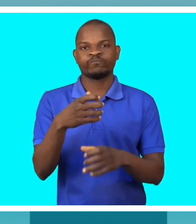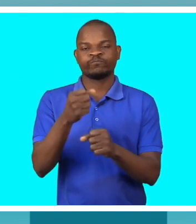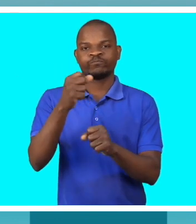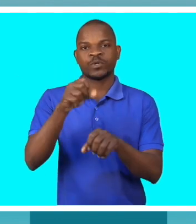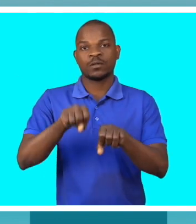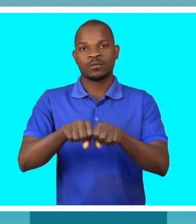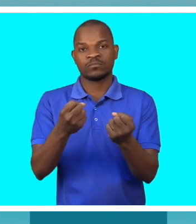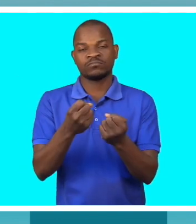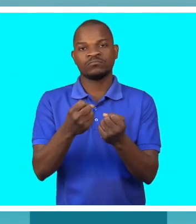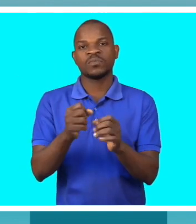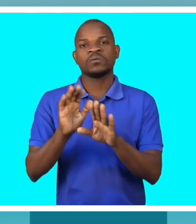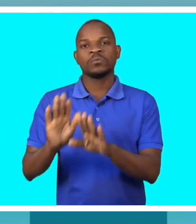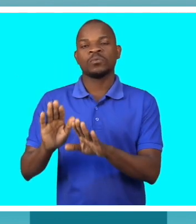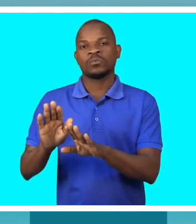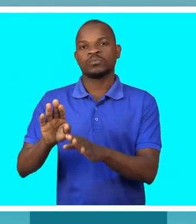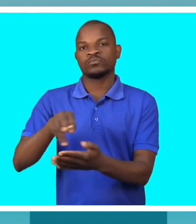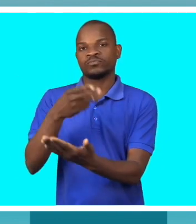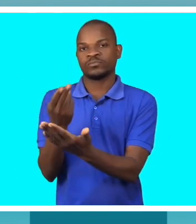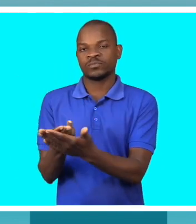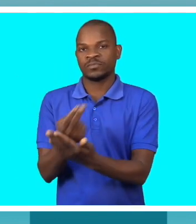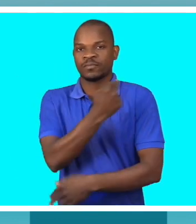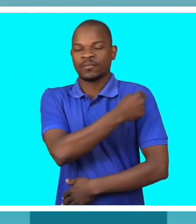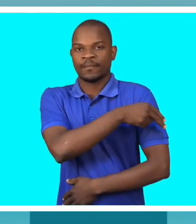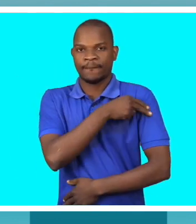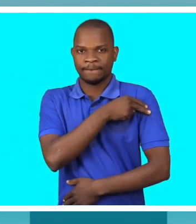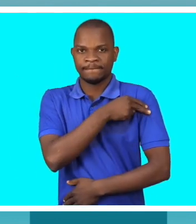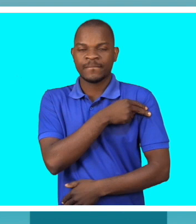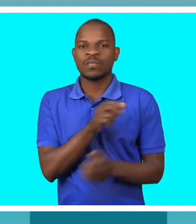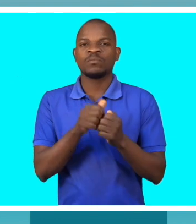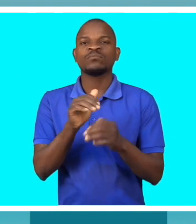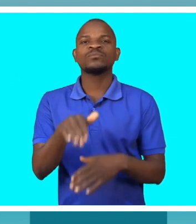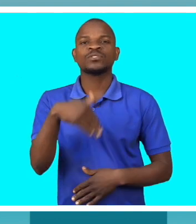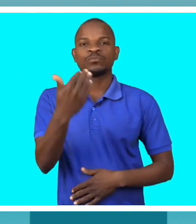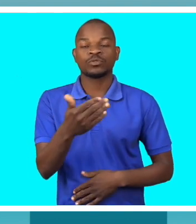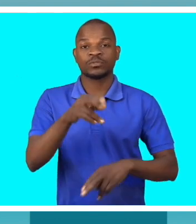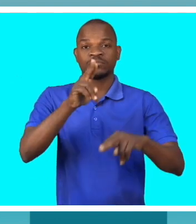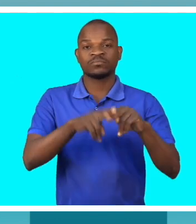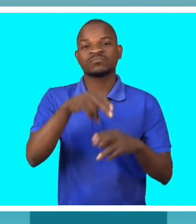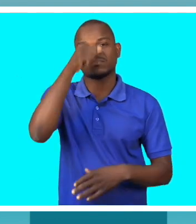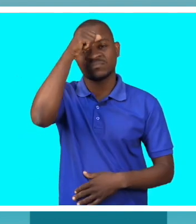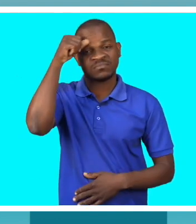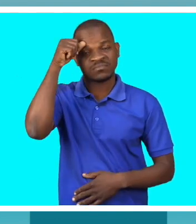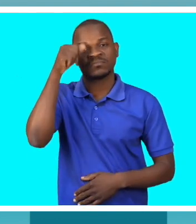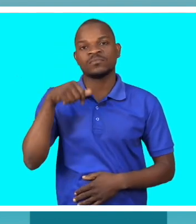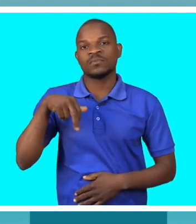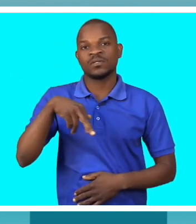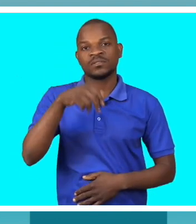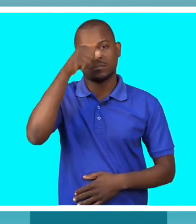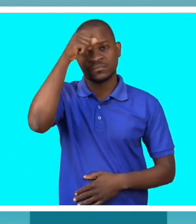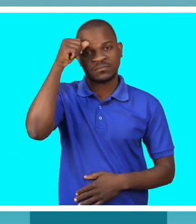de baixa. E quando saí, tive essa dificuldade de não poder sentar, não poder andar. Superei tudo isso,